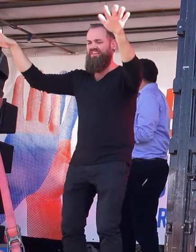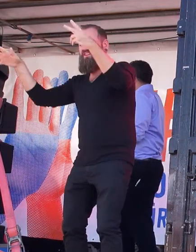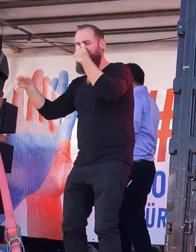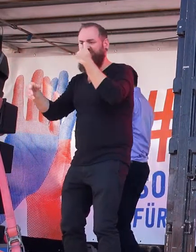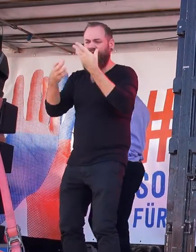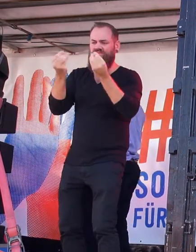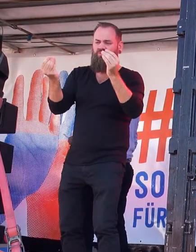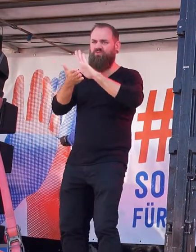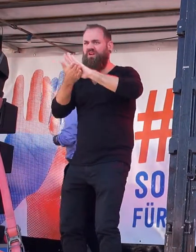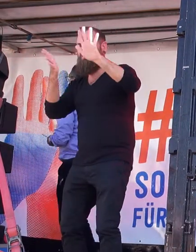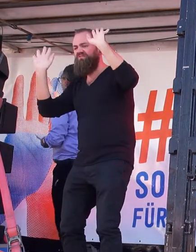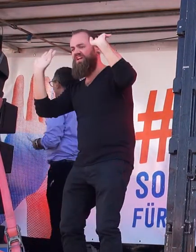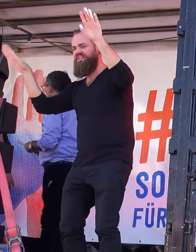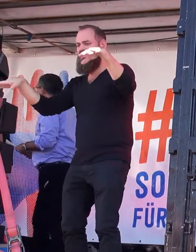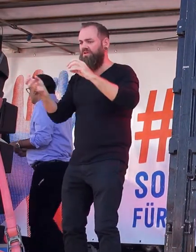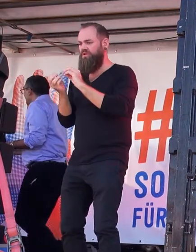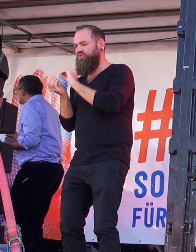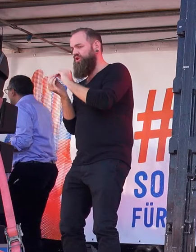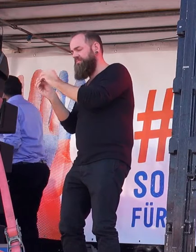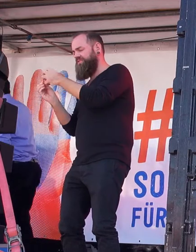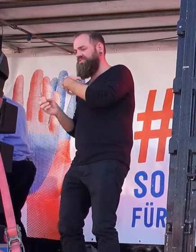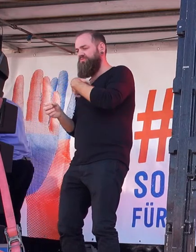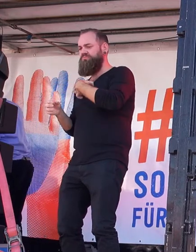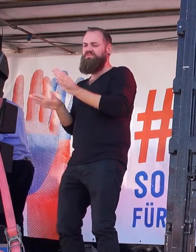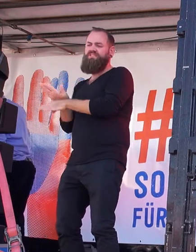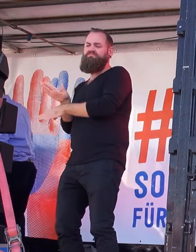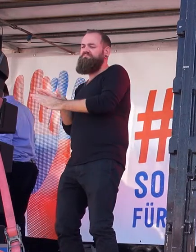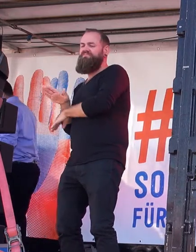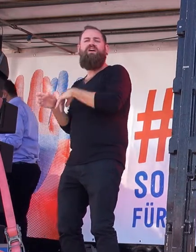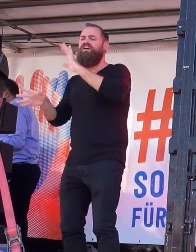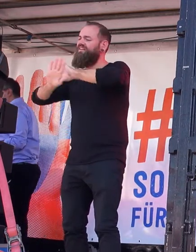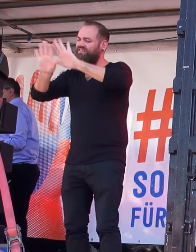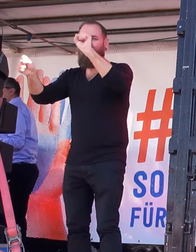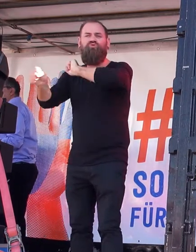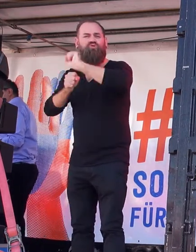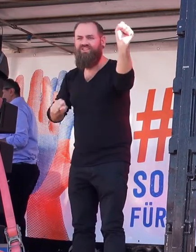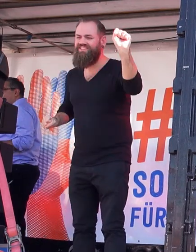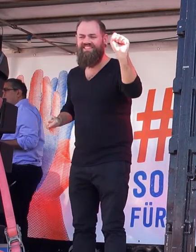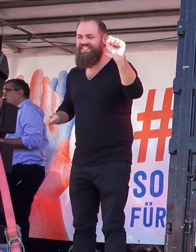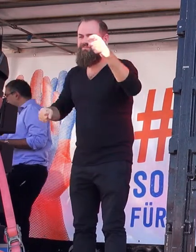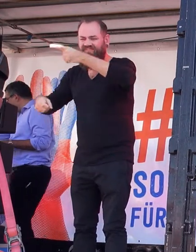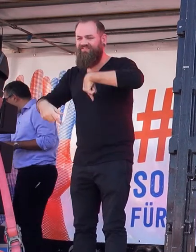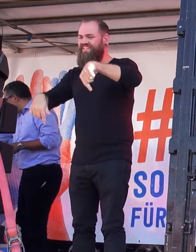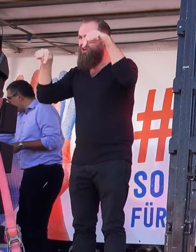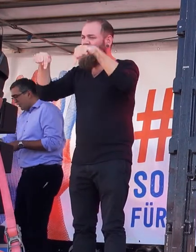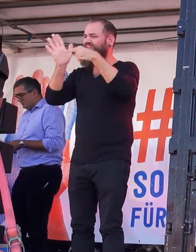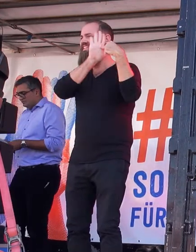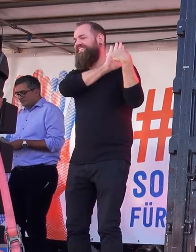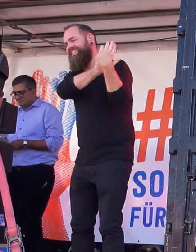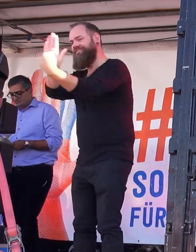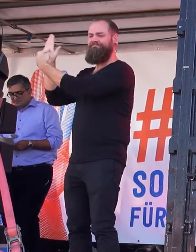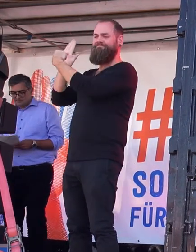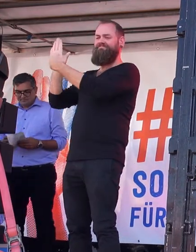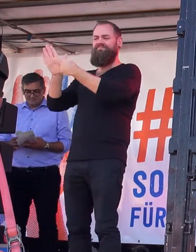schwierige Fragen anbieten. Liebe Kolleginnen und Kollegen, wir machen heute klar, Spaltung ist